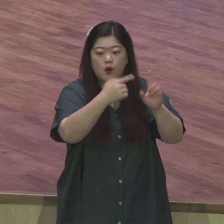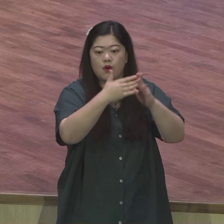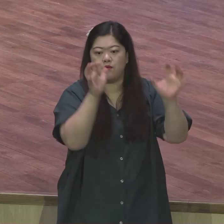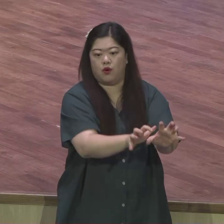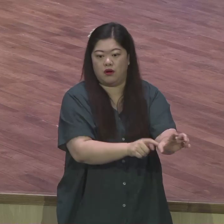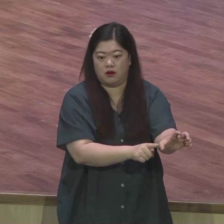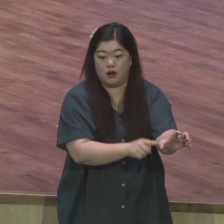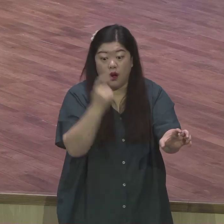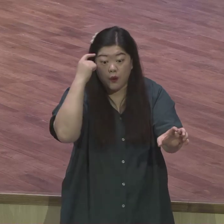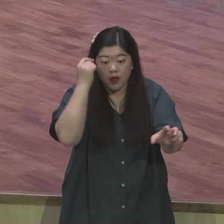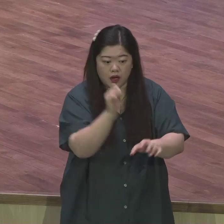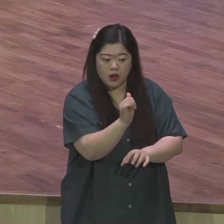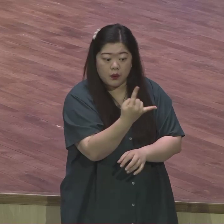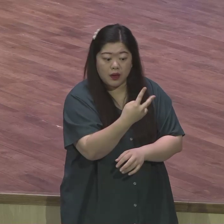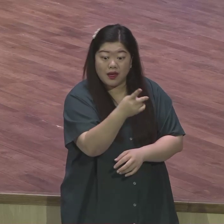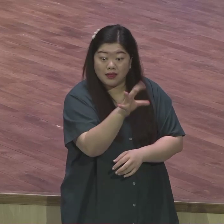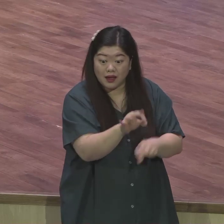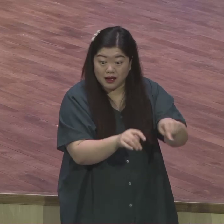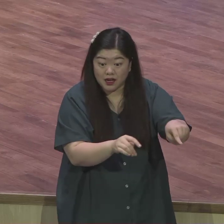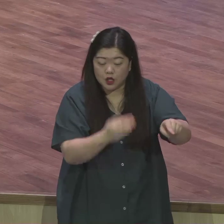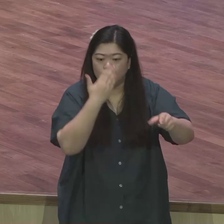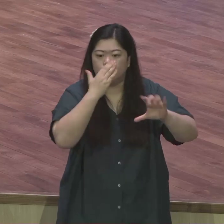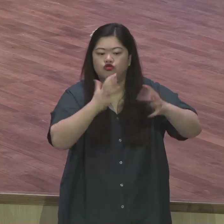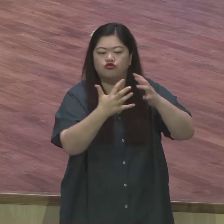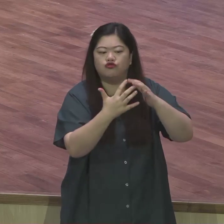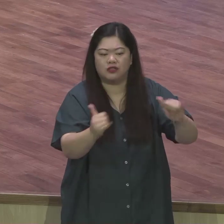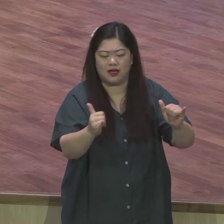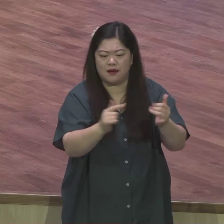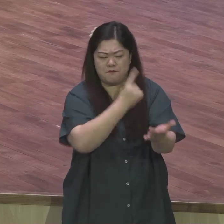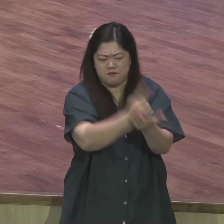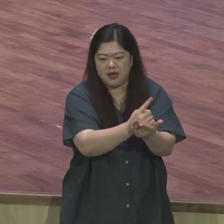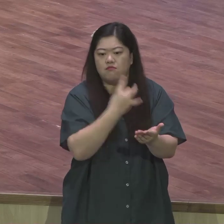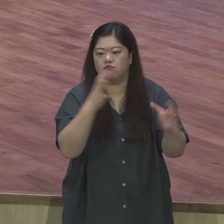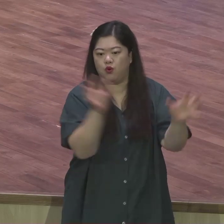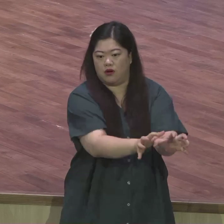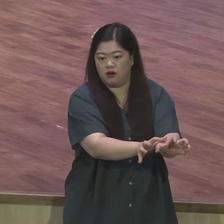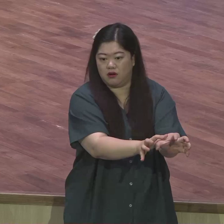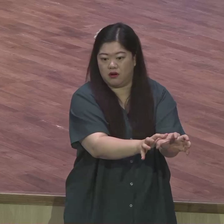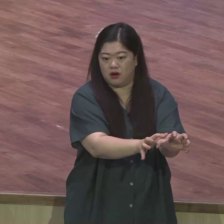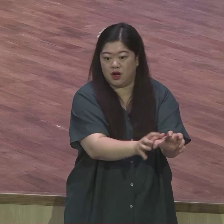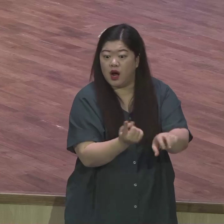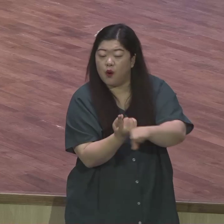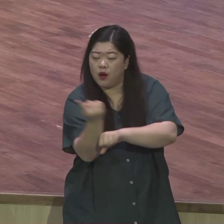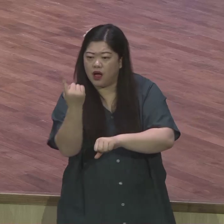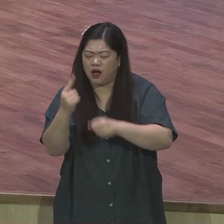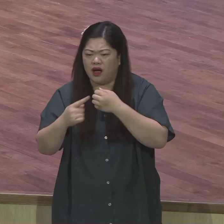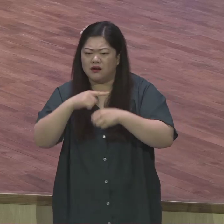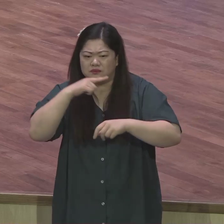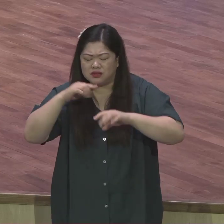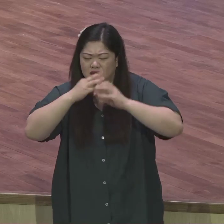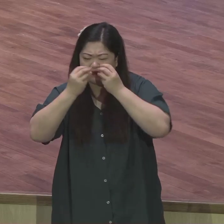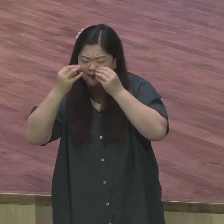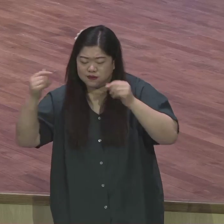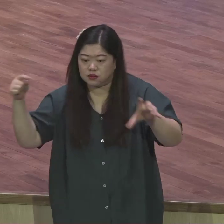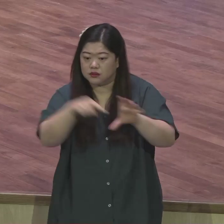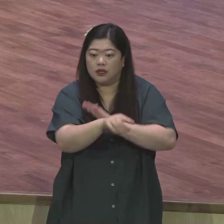유대인이 기도하는 처고 유대인이 예배하는 처고 유대인들만 있는데요 그러니까 바울은 언제나